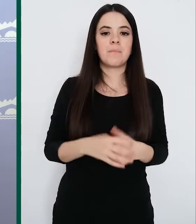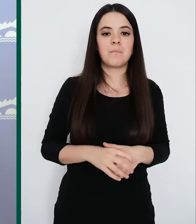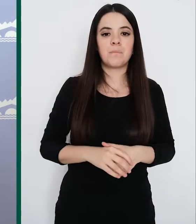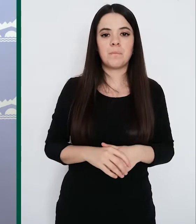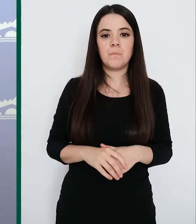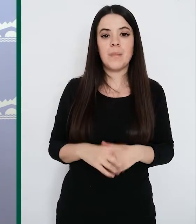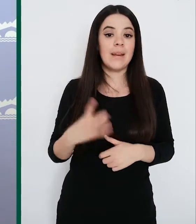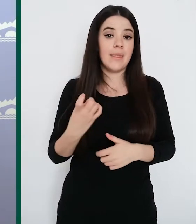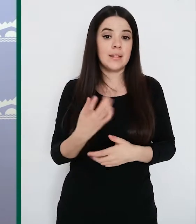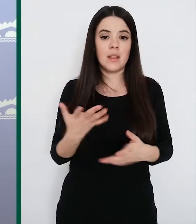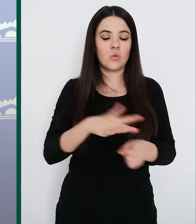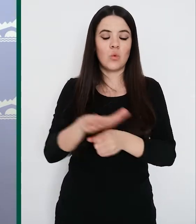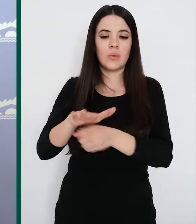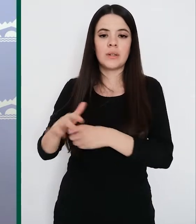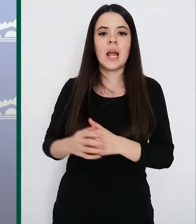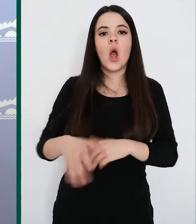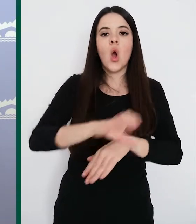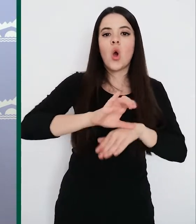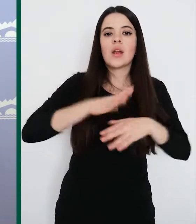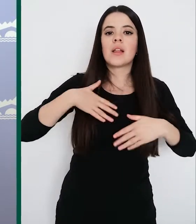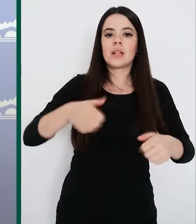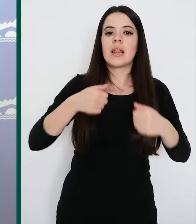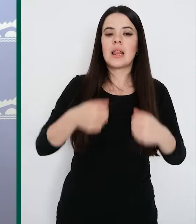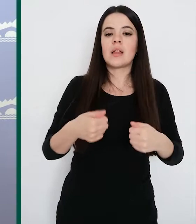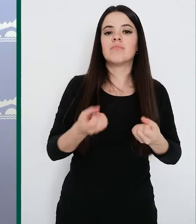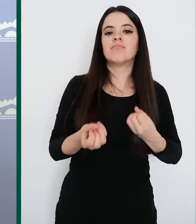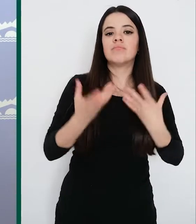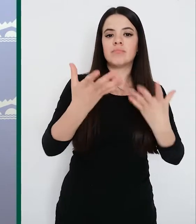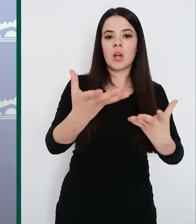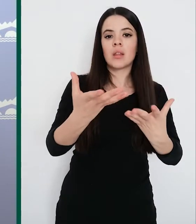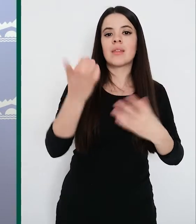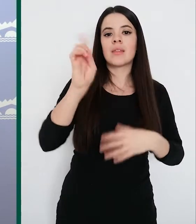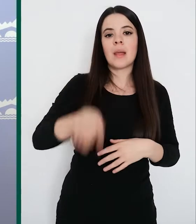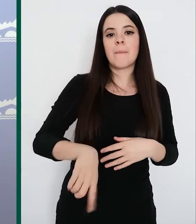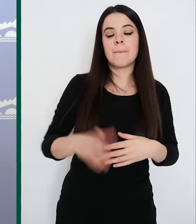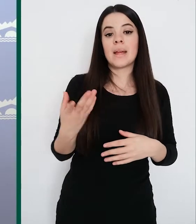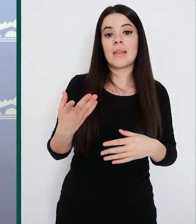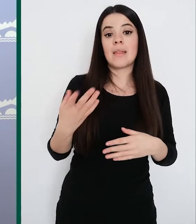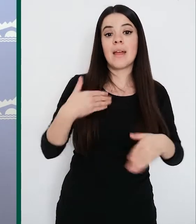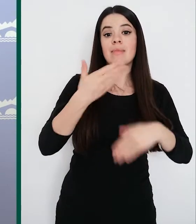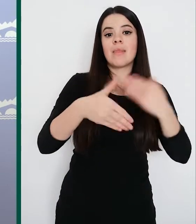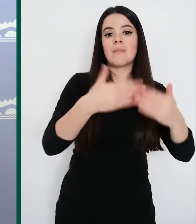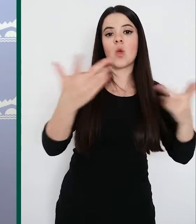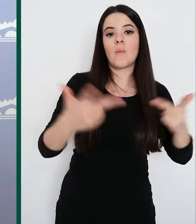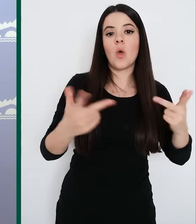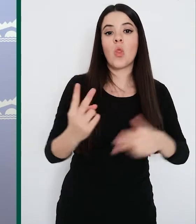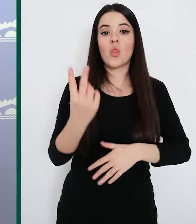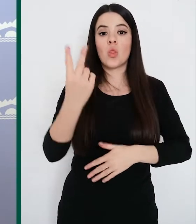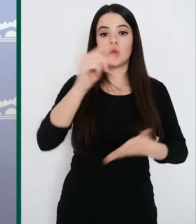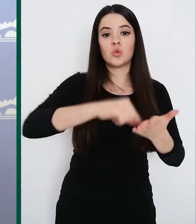La Consejería de Salud, por su parte, ha comunicado al Consejo de Gobierno la tramitación de emergencia de dos contratos administrativos para la